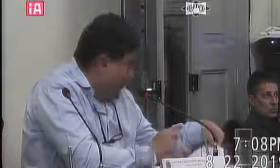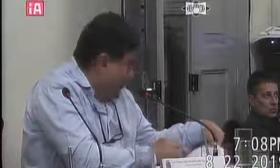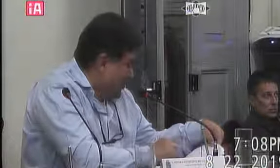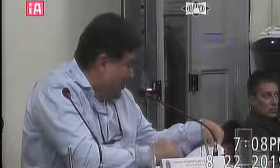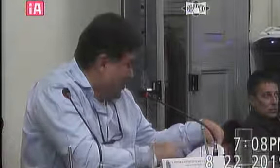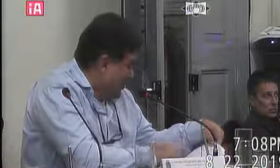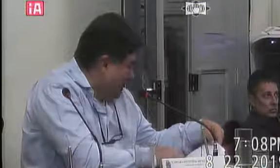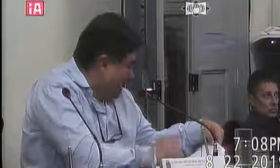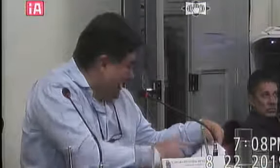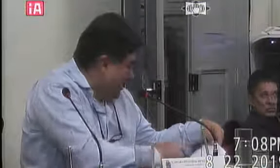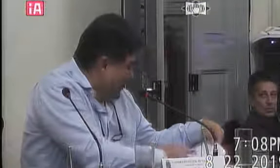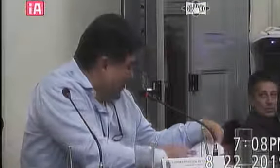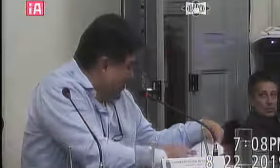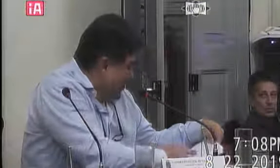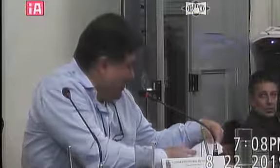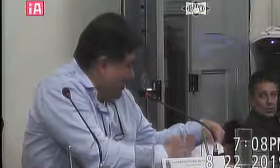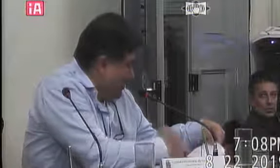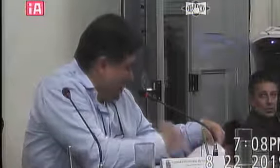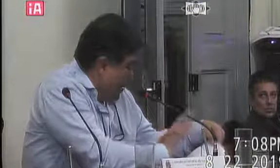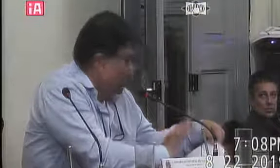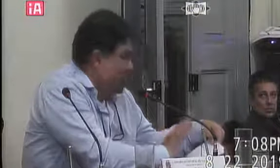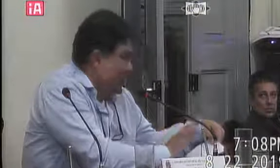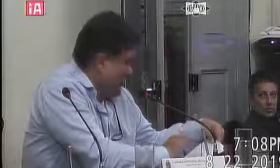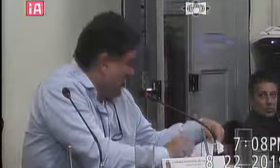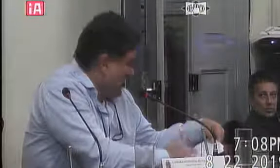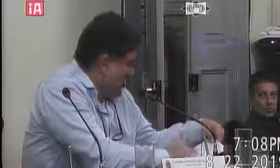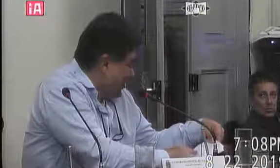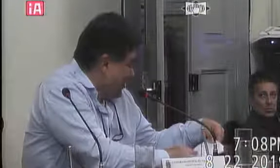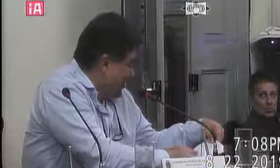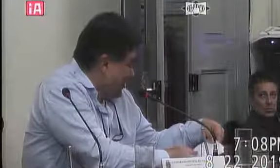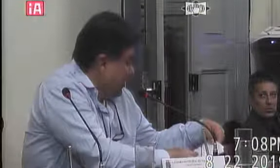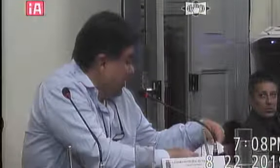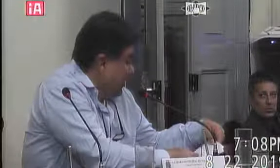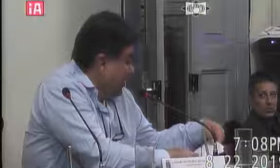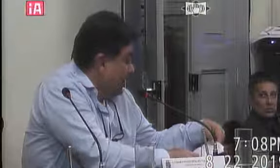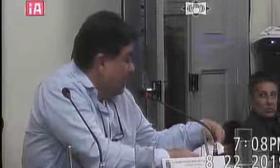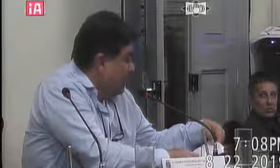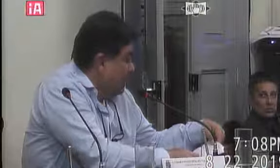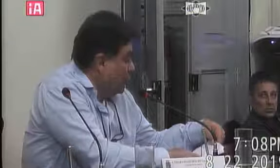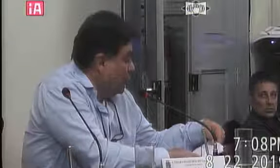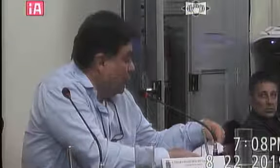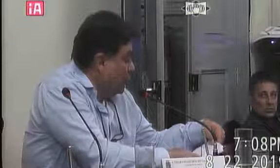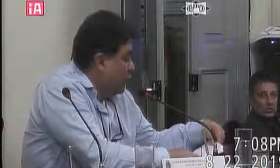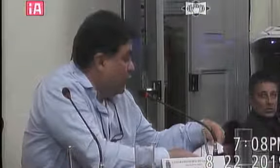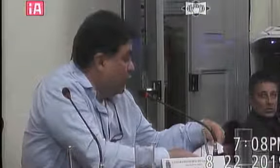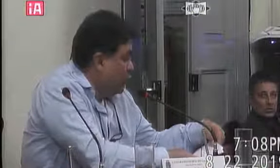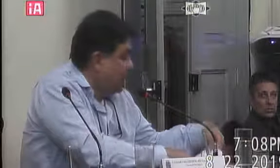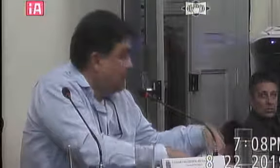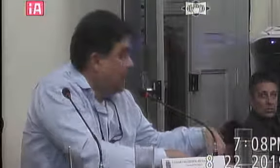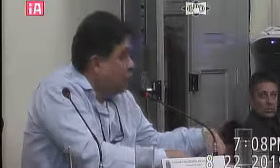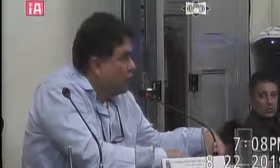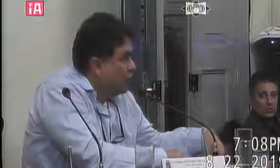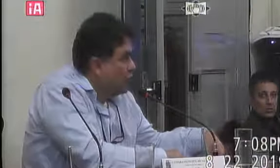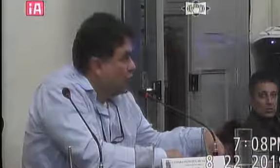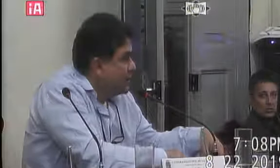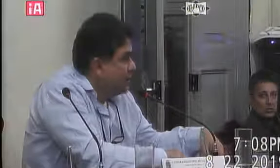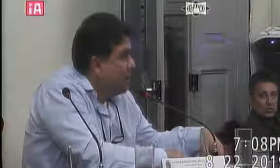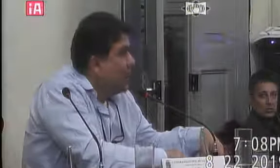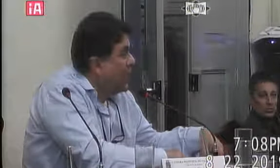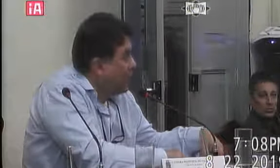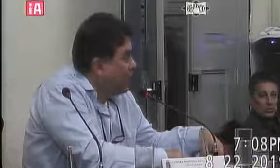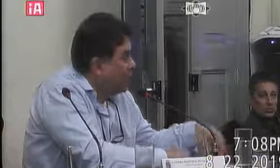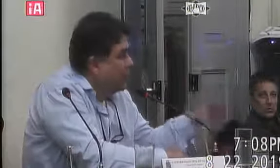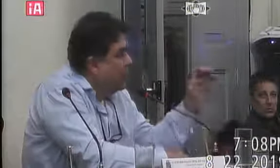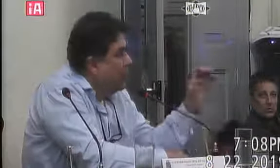só para terminar a vai porque aí a senhora já fica à vontade e quanto o município recebe hoje dona Cida